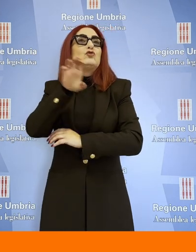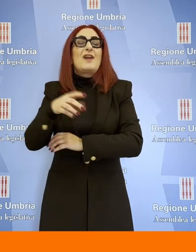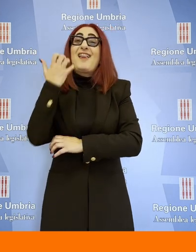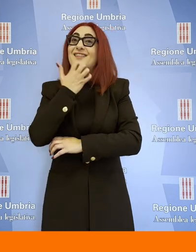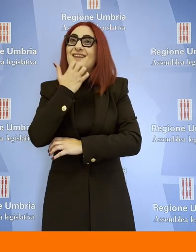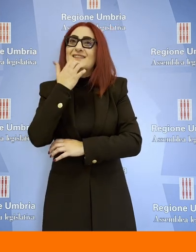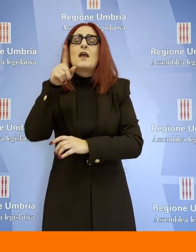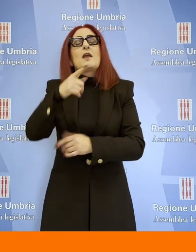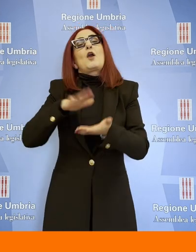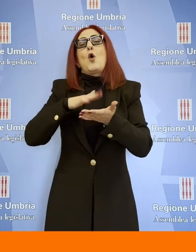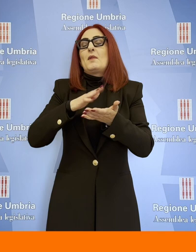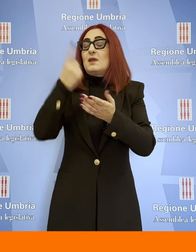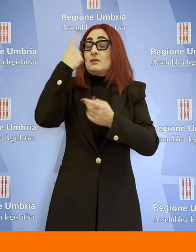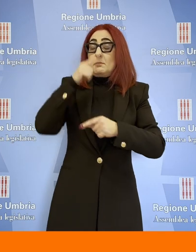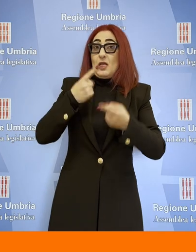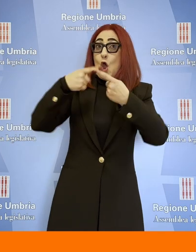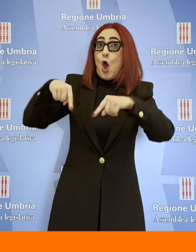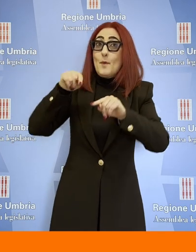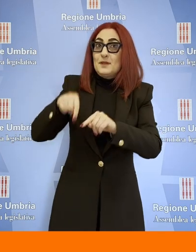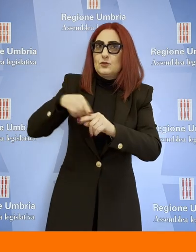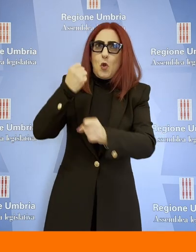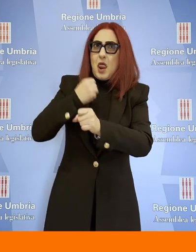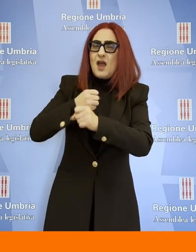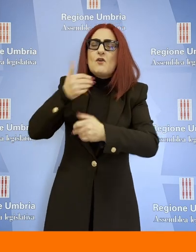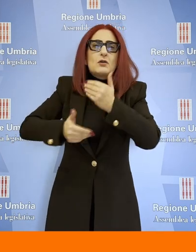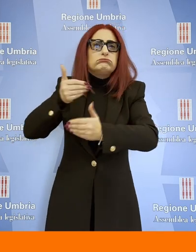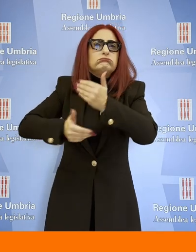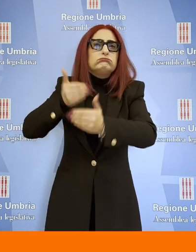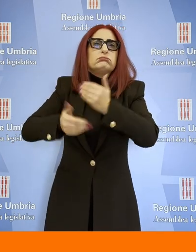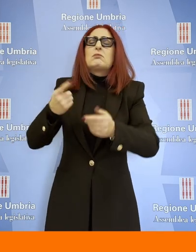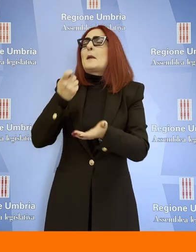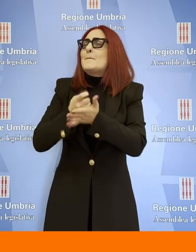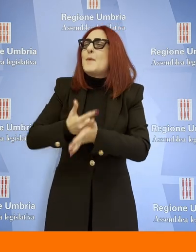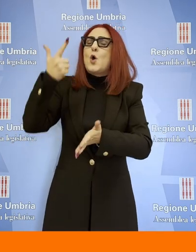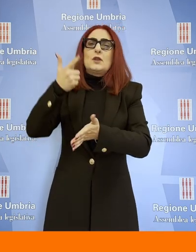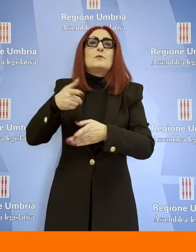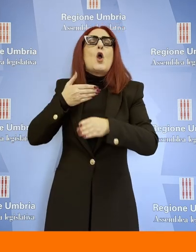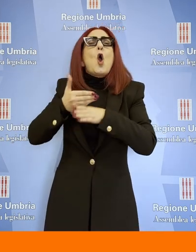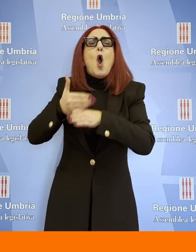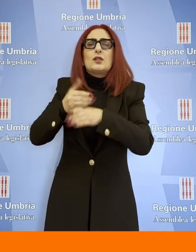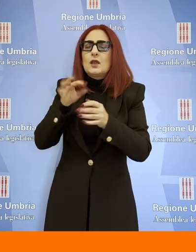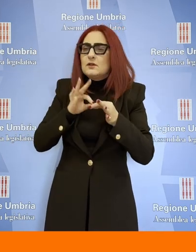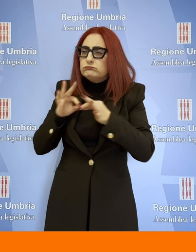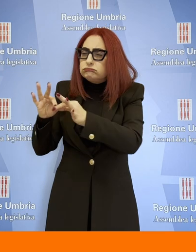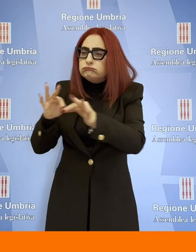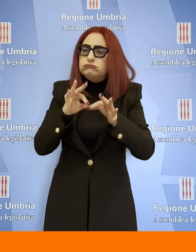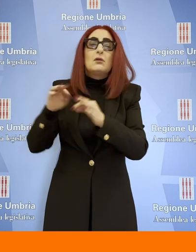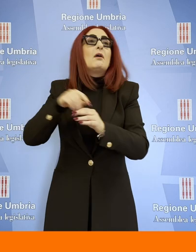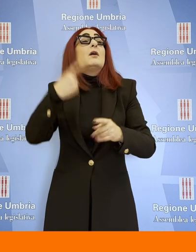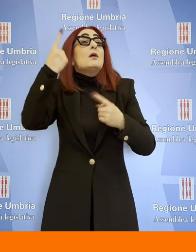innanzitutto con la Commissione per aver portato avanti, ha detto, un lavoro importante e ampiamente partecipato. La carta ha sottolineato